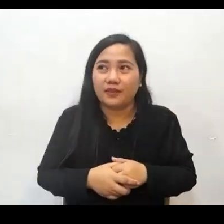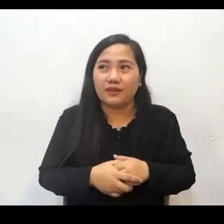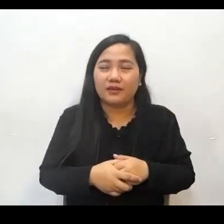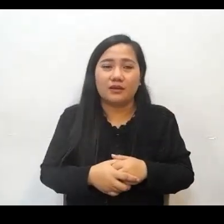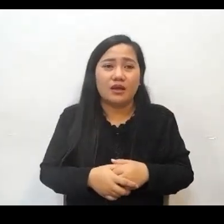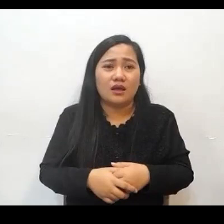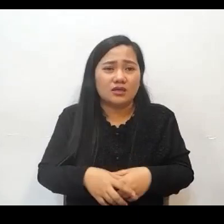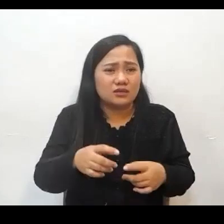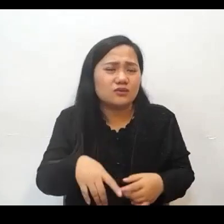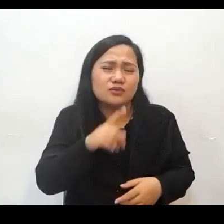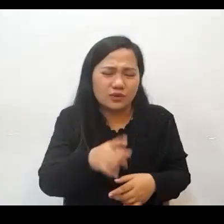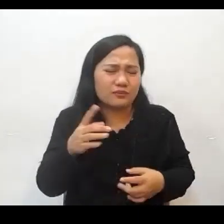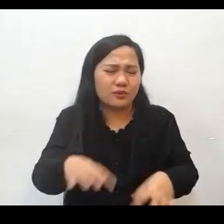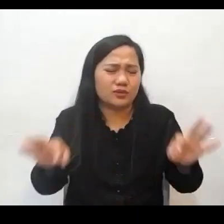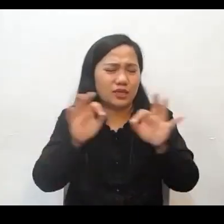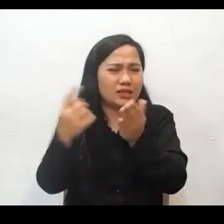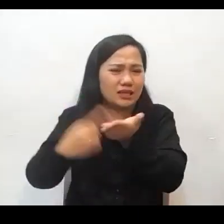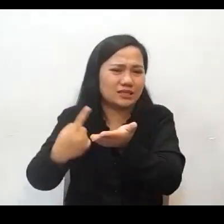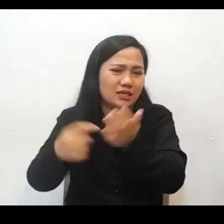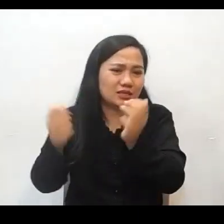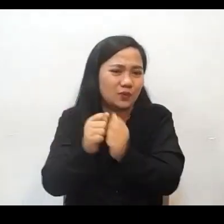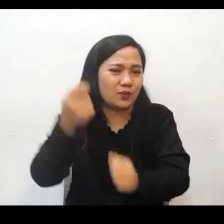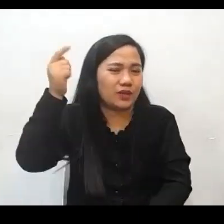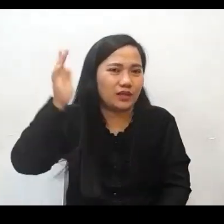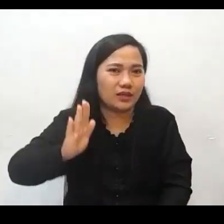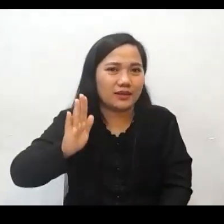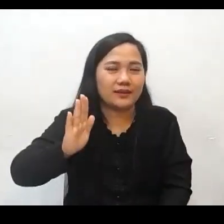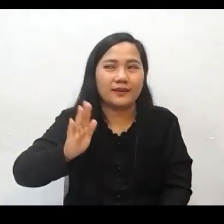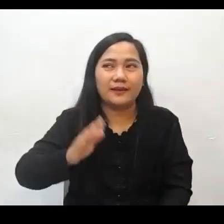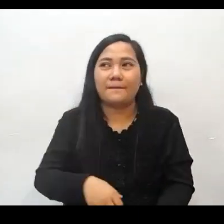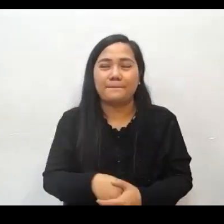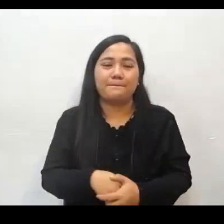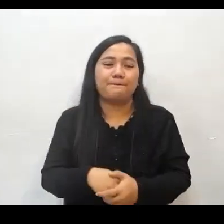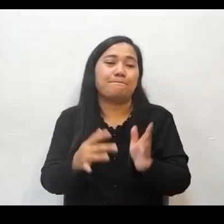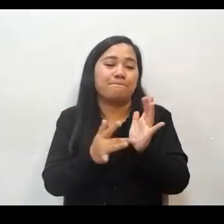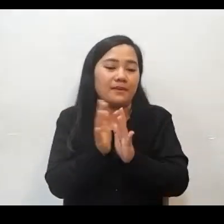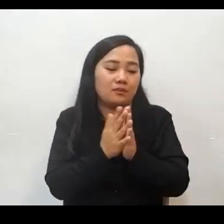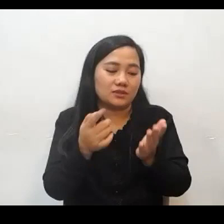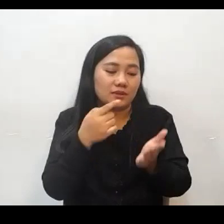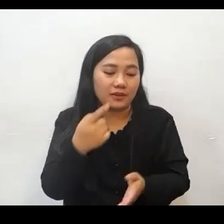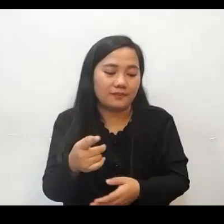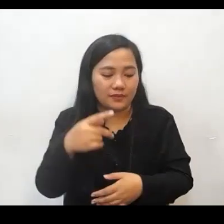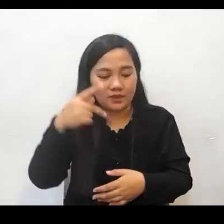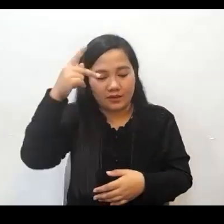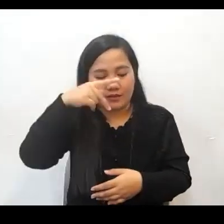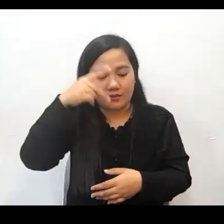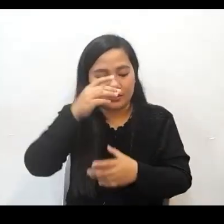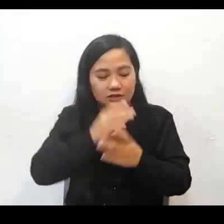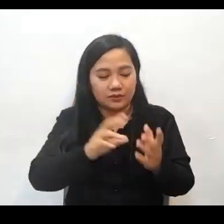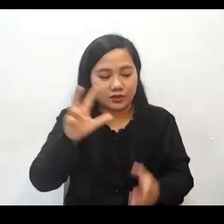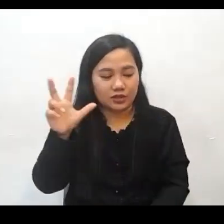Sa katunayan po kailangan natin itong pag-usapan sa Diyos Let's look at the problem chapter 3 Tingnan po natin sa Kawikaan Kapitulo 3